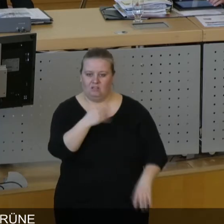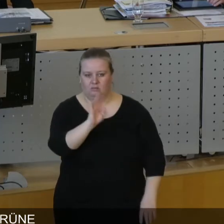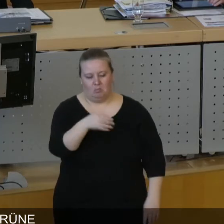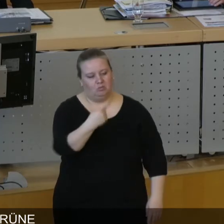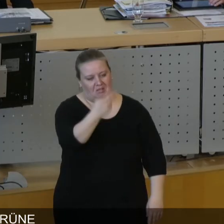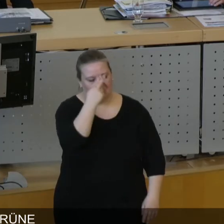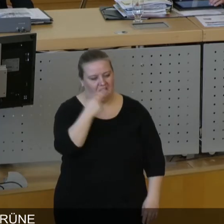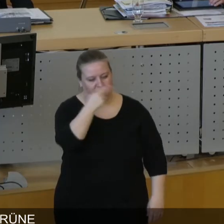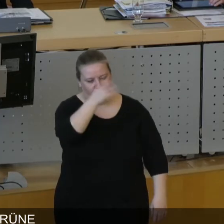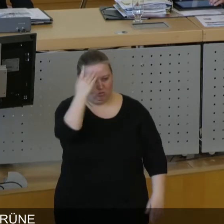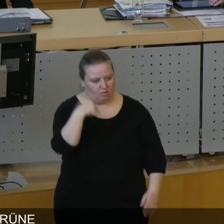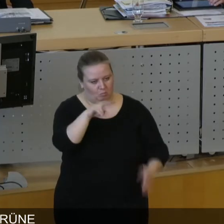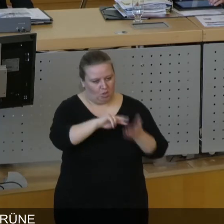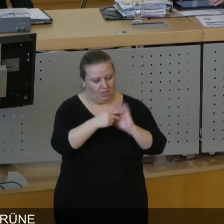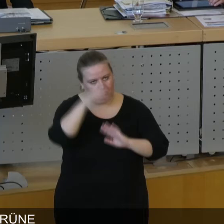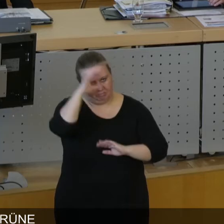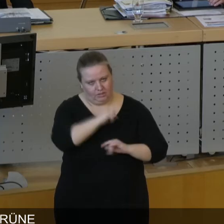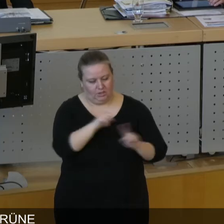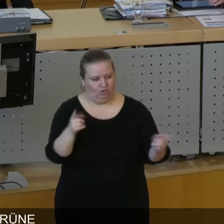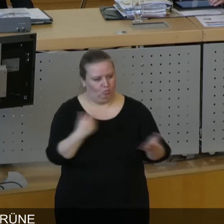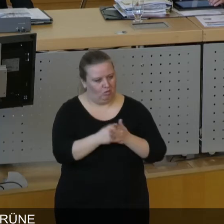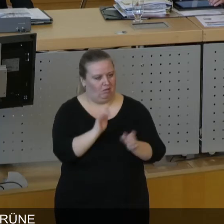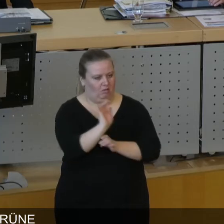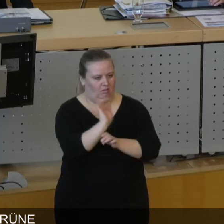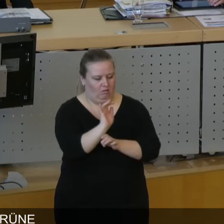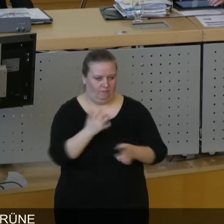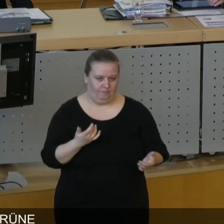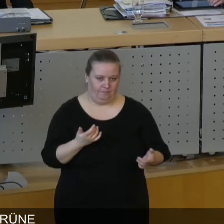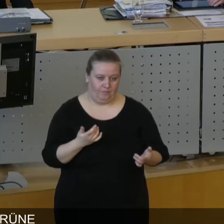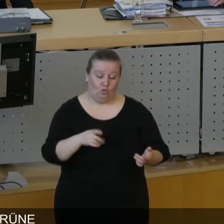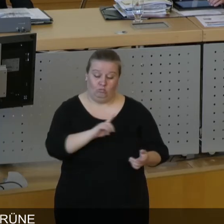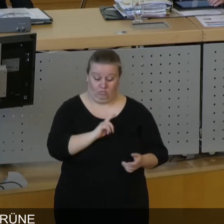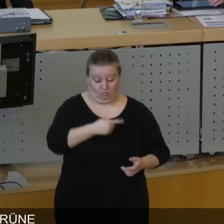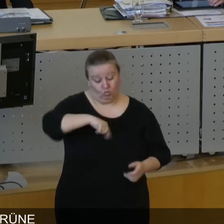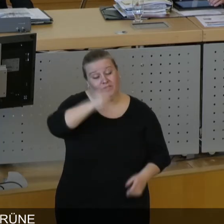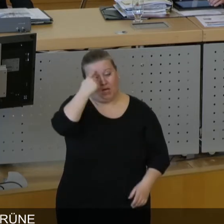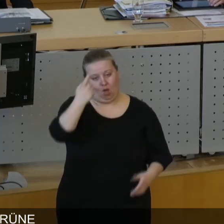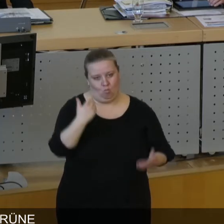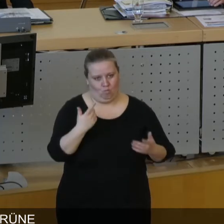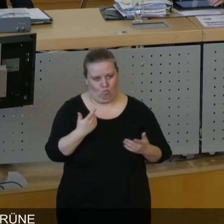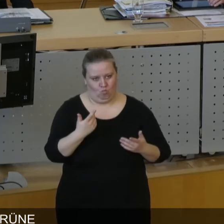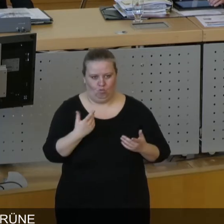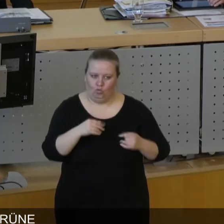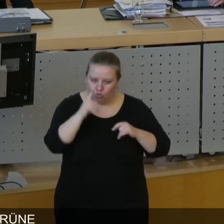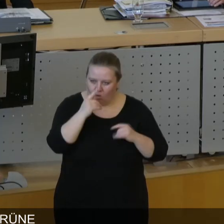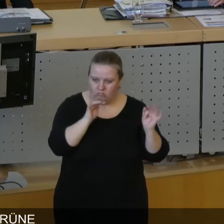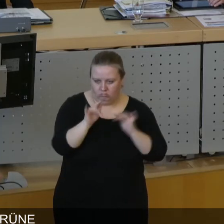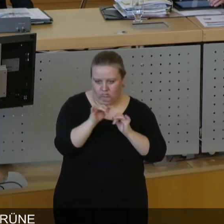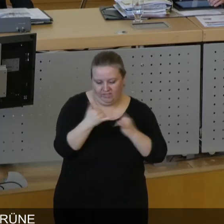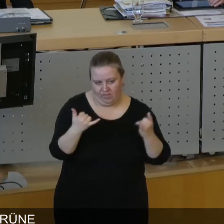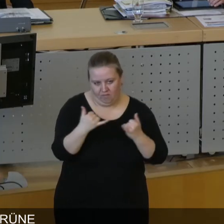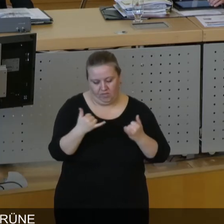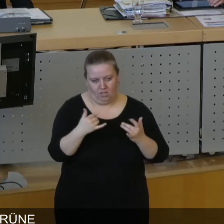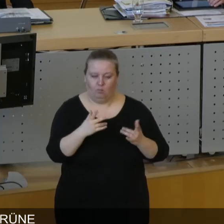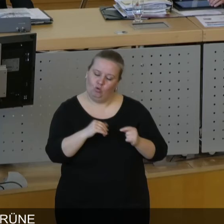-identitären Politikverständnisses infrage stellen. Und ich glaube, wir glauben, wir können dem nur glaubhaft begegnen,